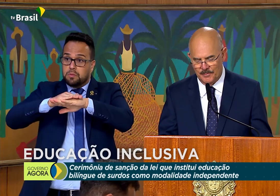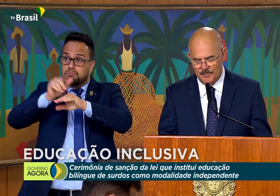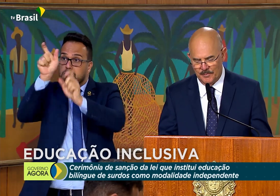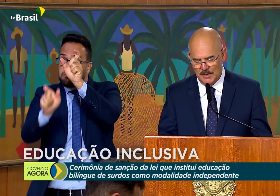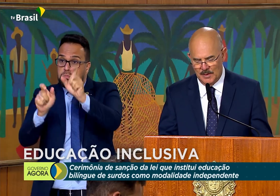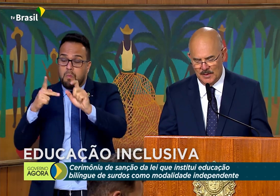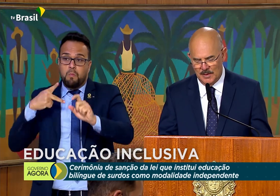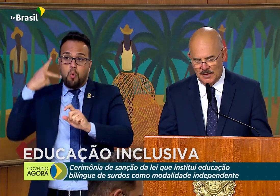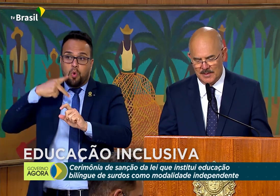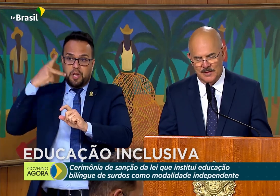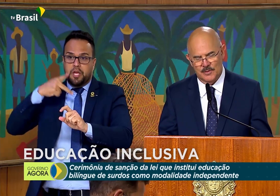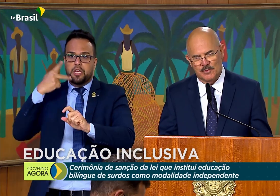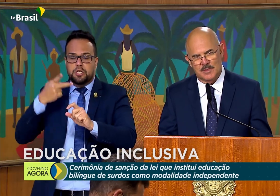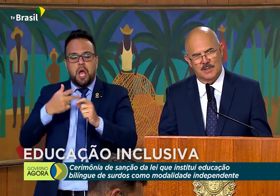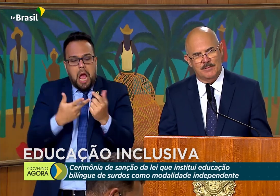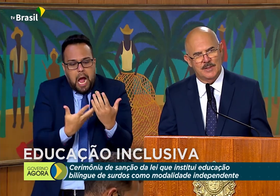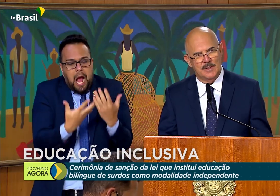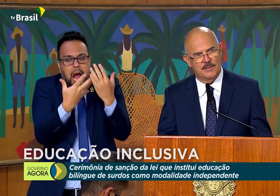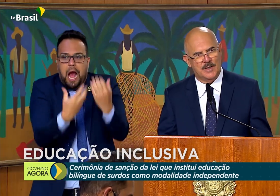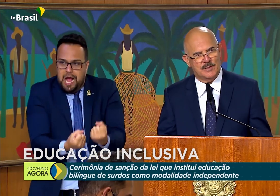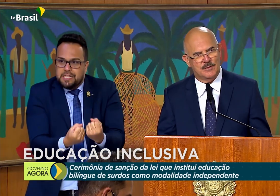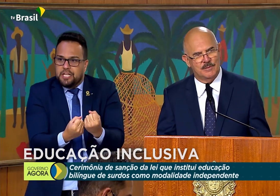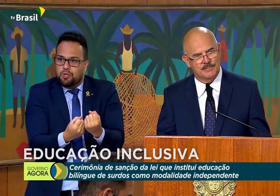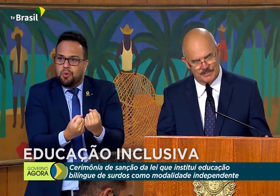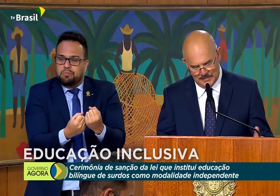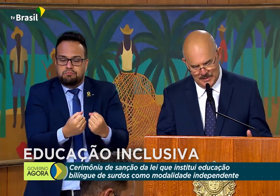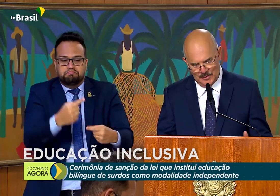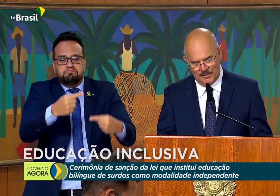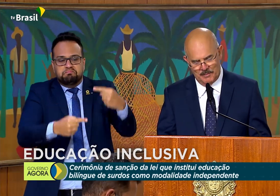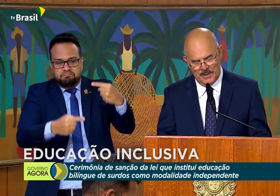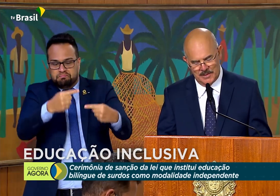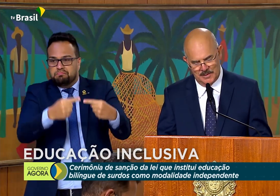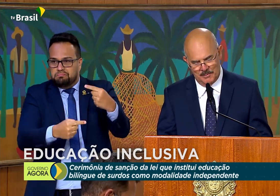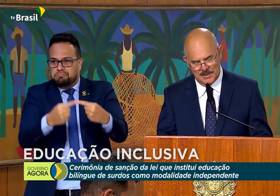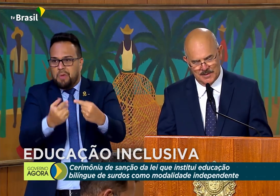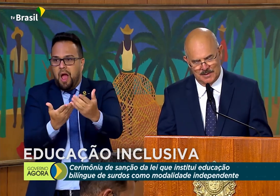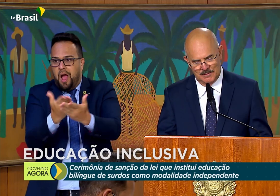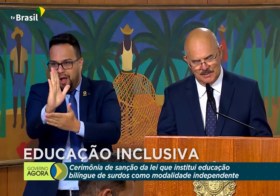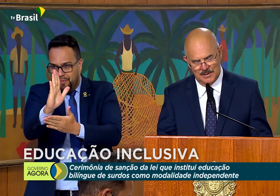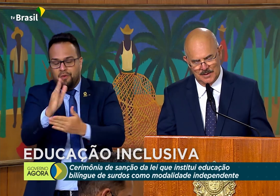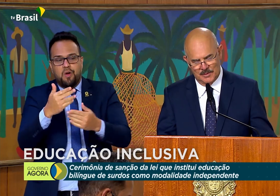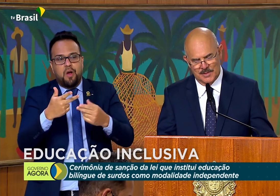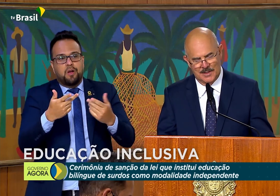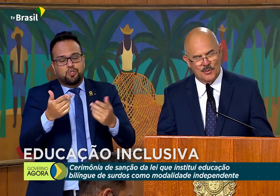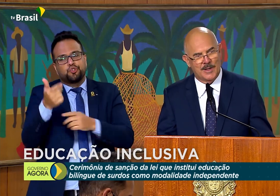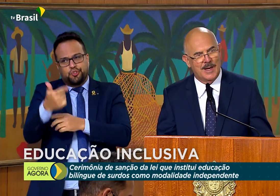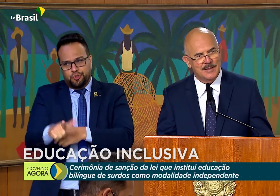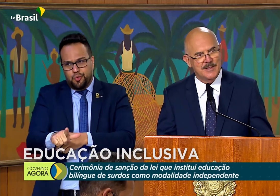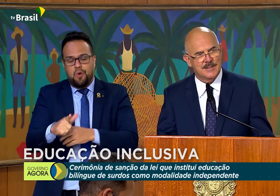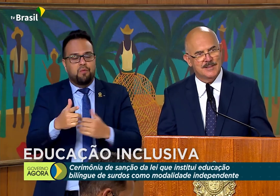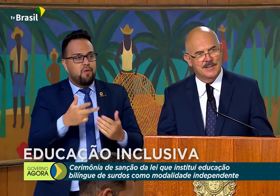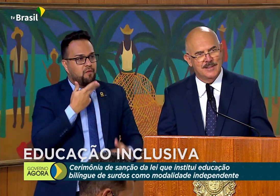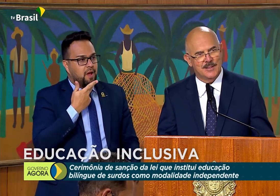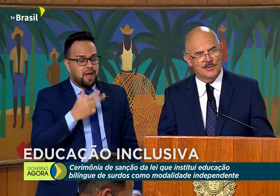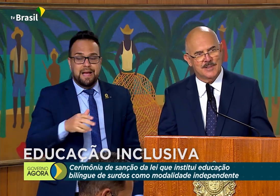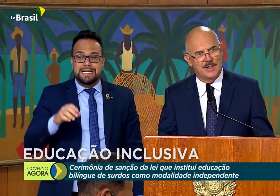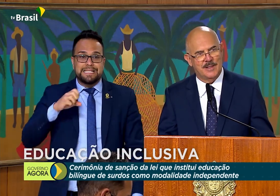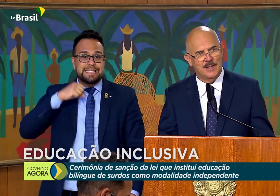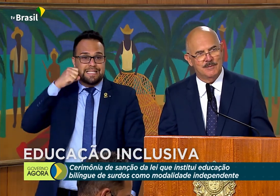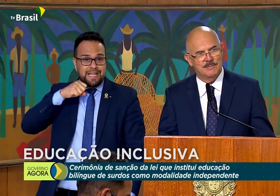dessa discussão. Faço novamente menção ao senador Arnes, que eu sei que é